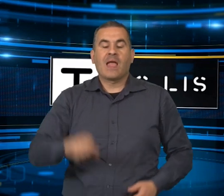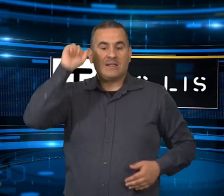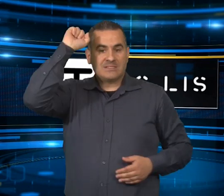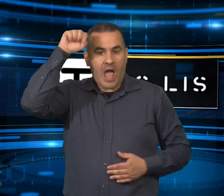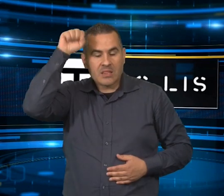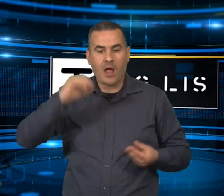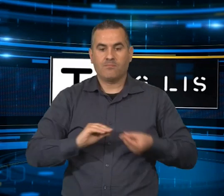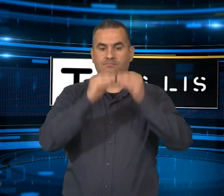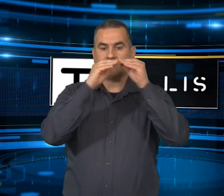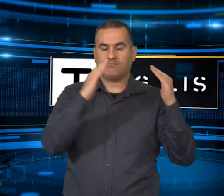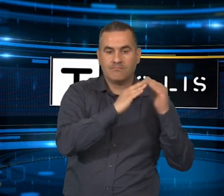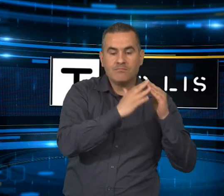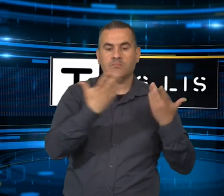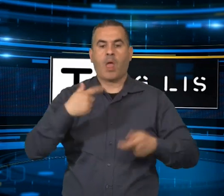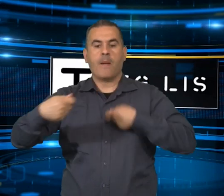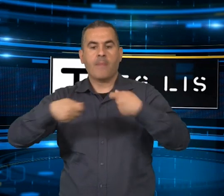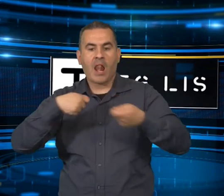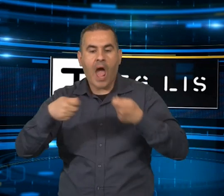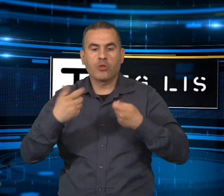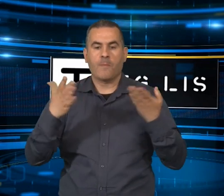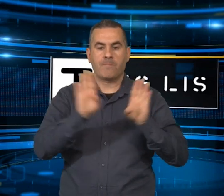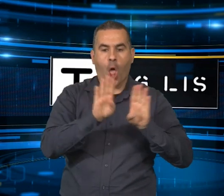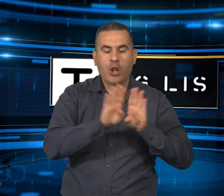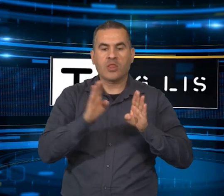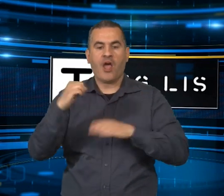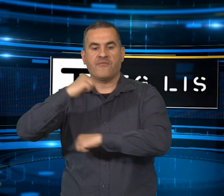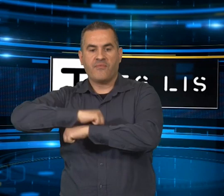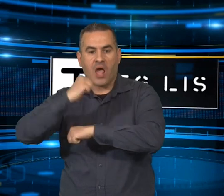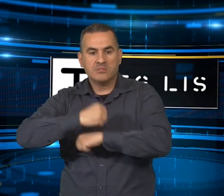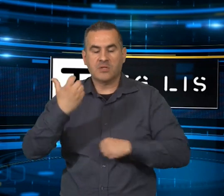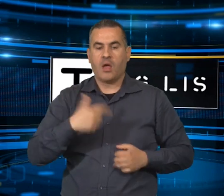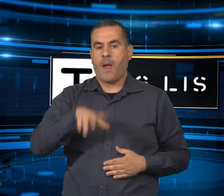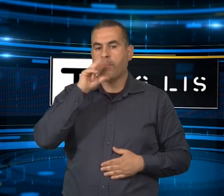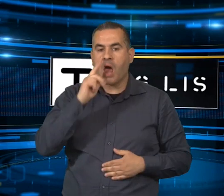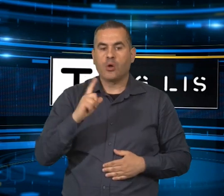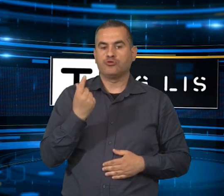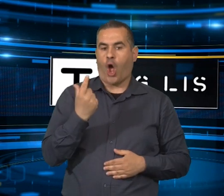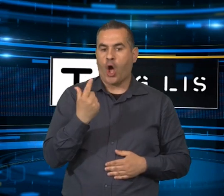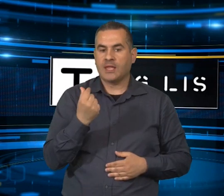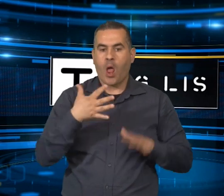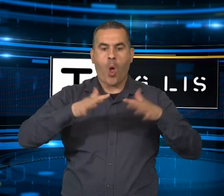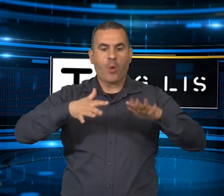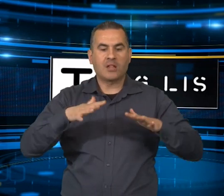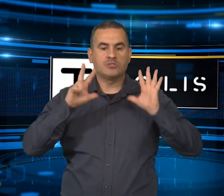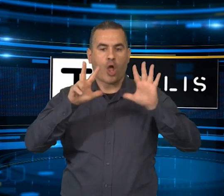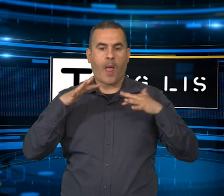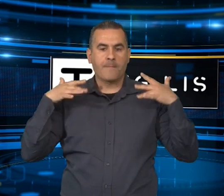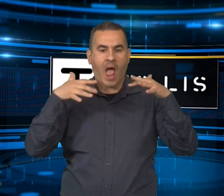Edilizia e mercato del serramento nell'isola si parla di una cifra di quasi 8 miliardi necessaria per soddisfare la direttiva europea sulle case green.